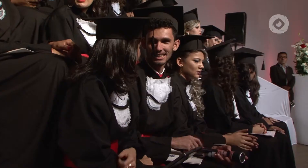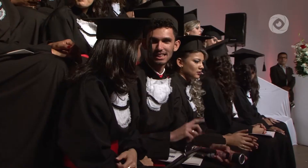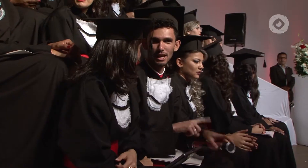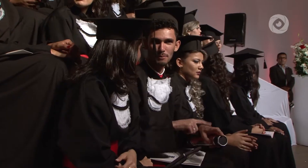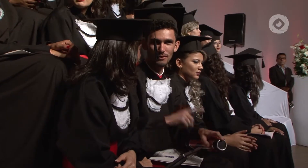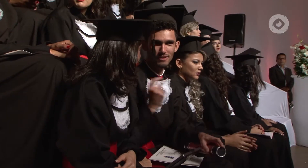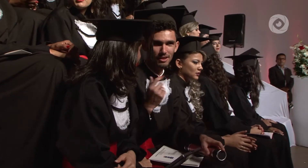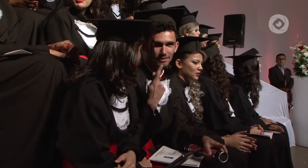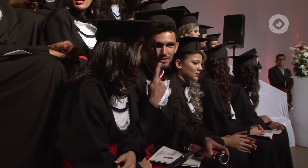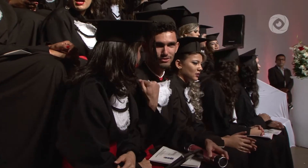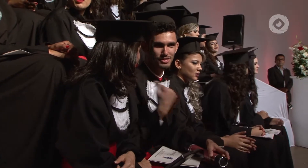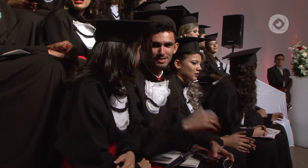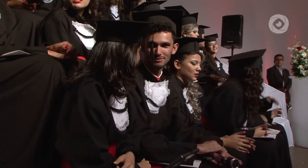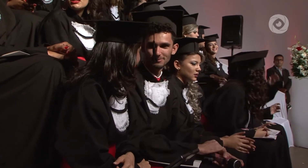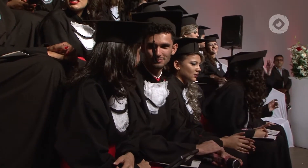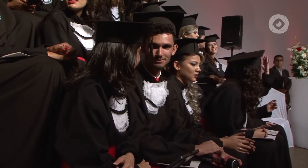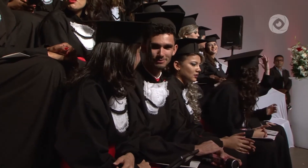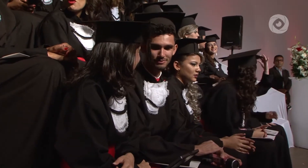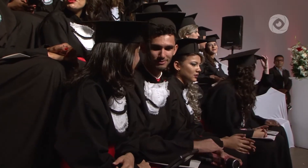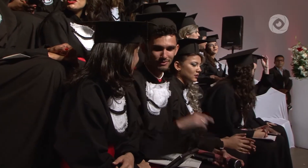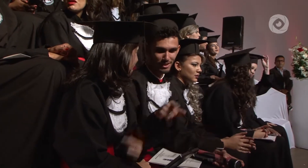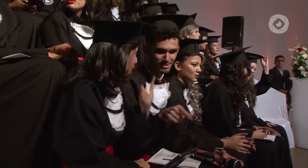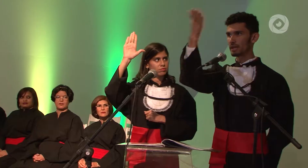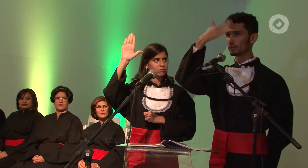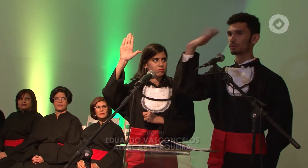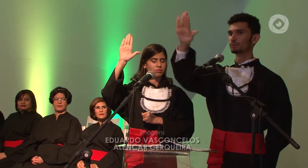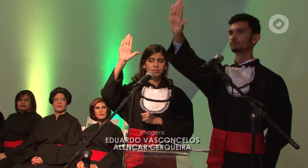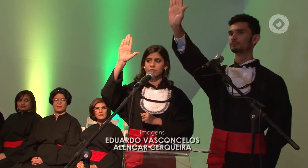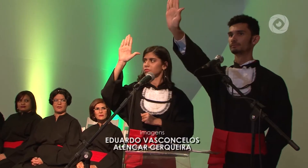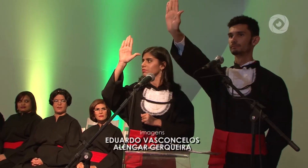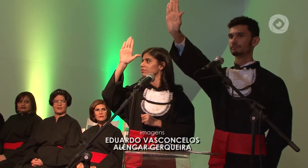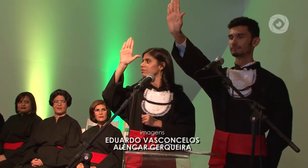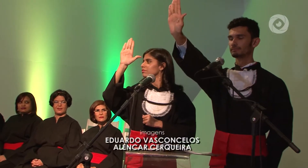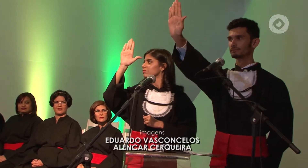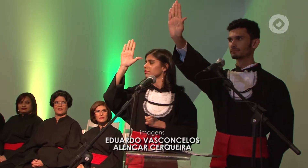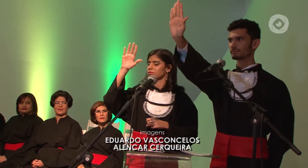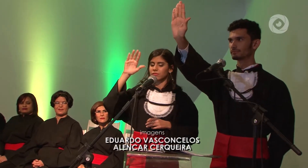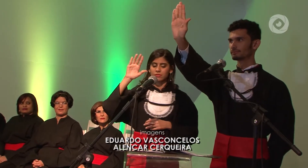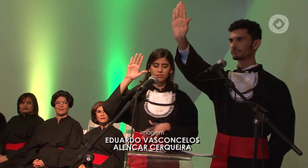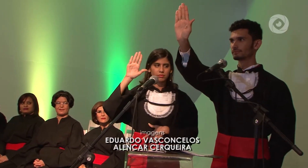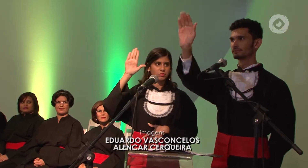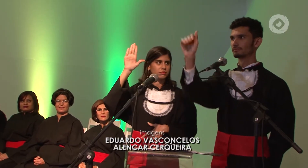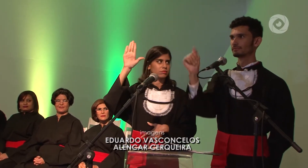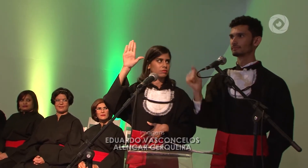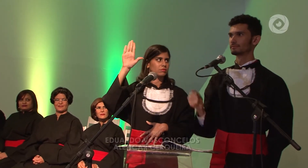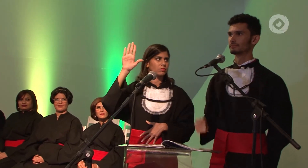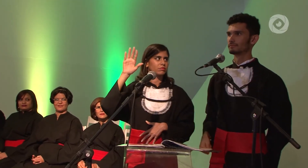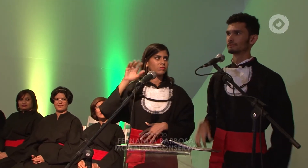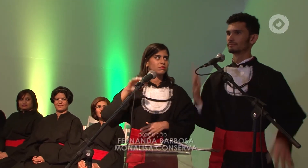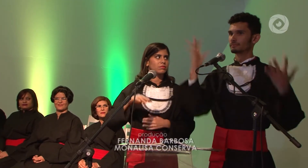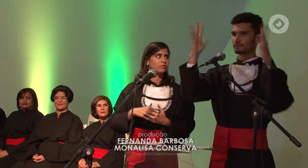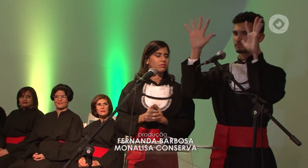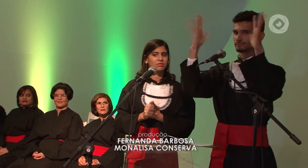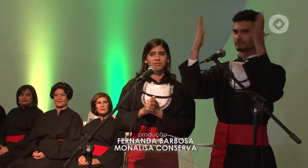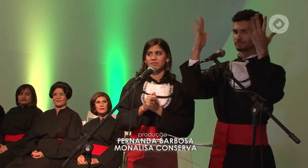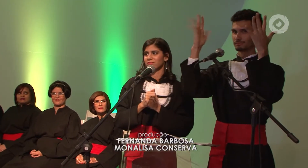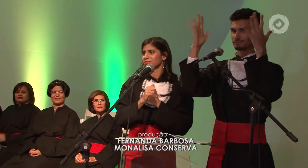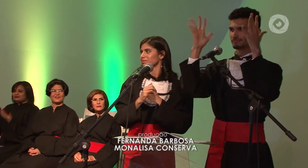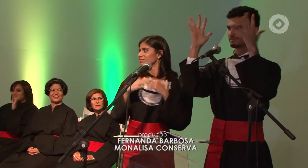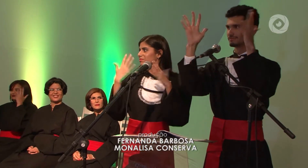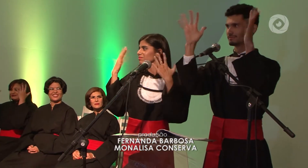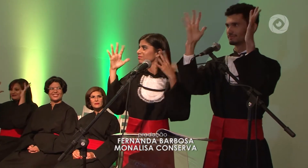dificuldades para se comunicar com os professores e colegas. Mas não desistiu do sonho e em 2015 concluiu a graduação.